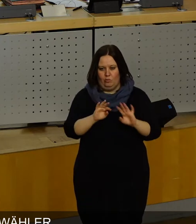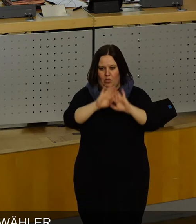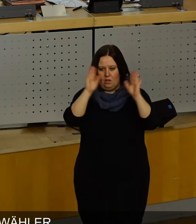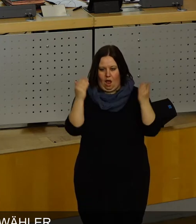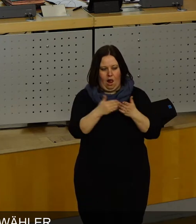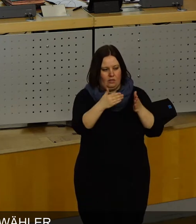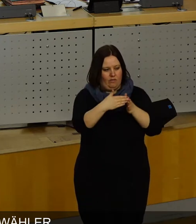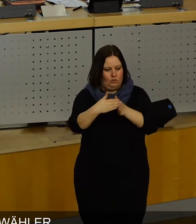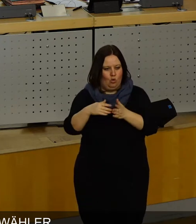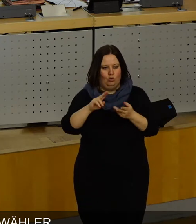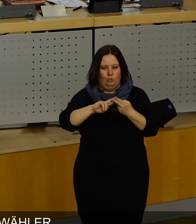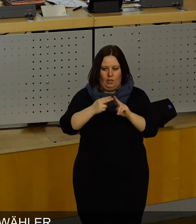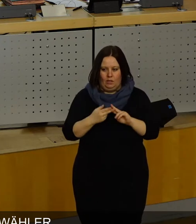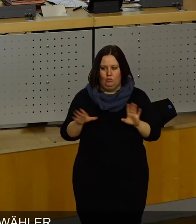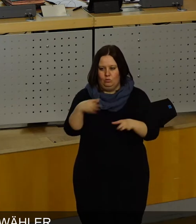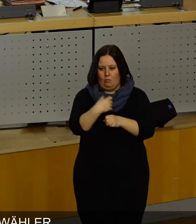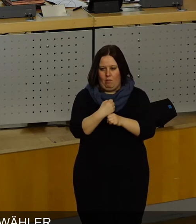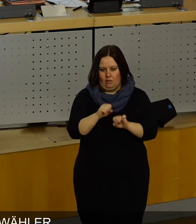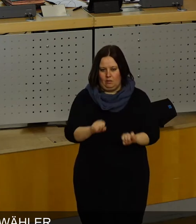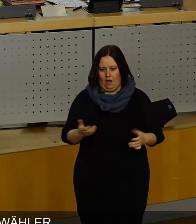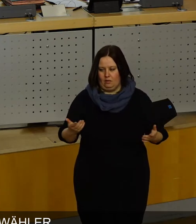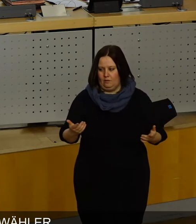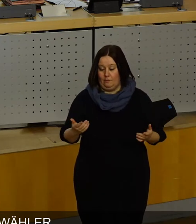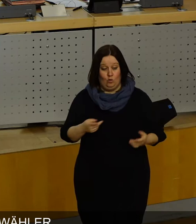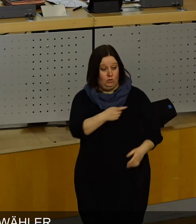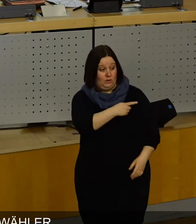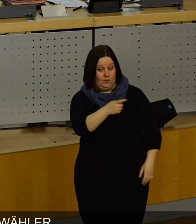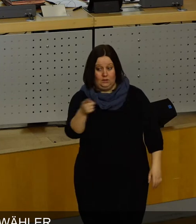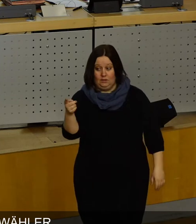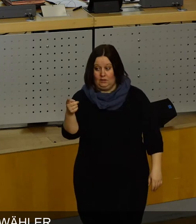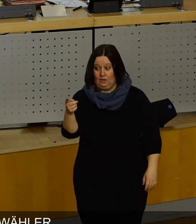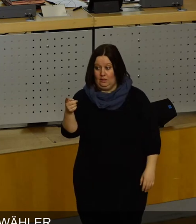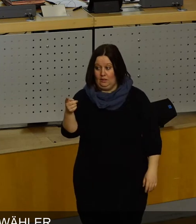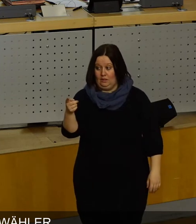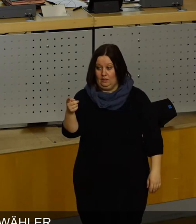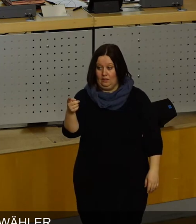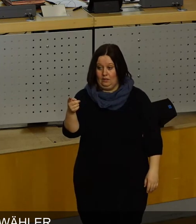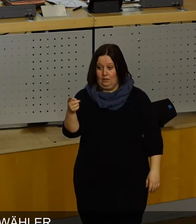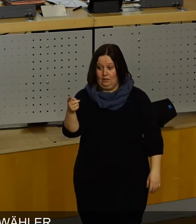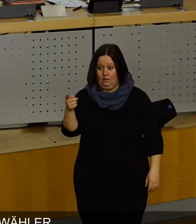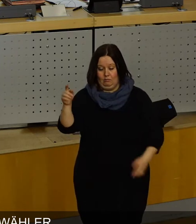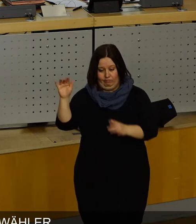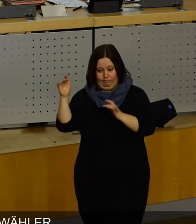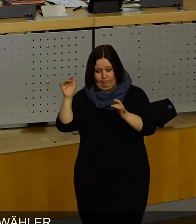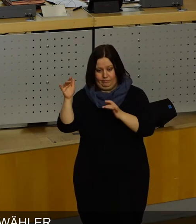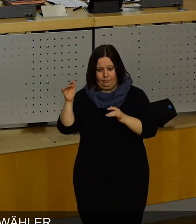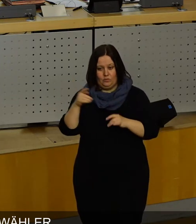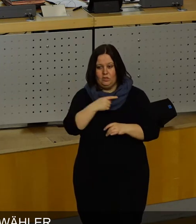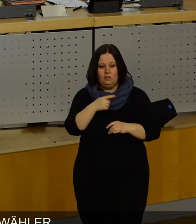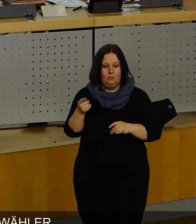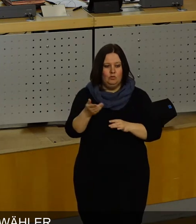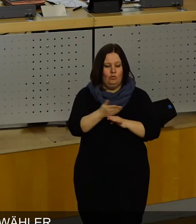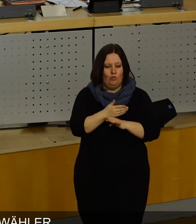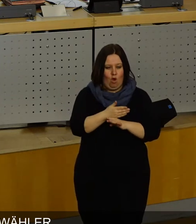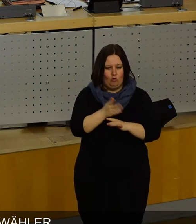Fraktionen und Mitgliedern des Stadtrates zusammenarbeiten kann. Und Sie haben Unvereinbarkeitsbeschlüsse